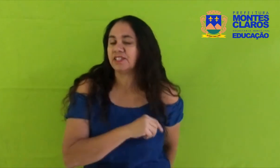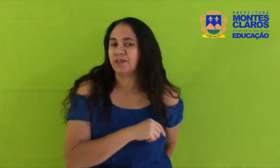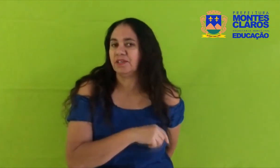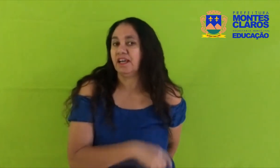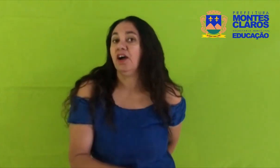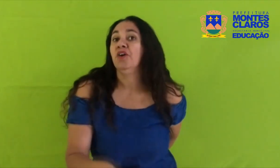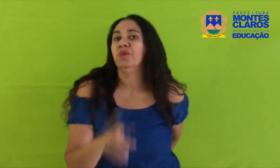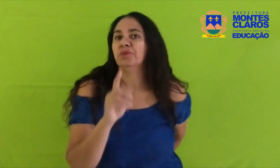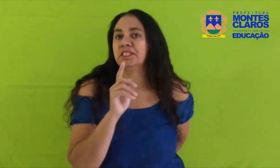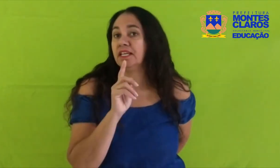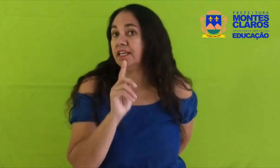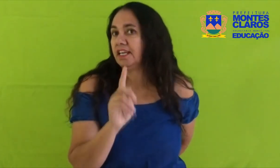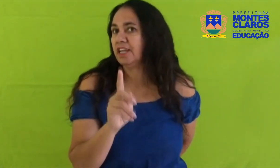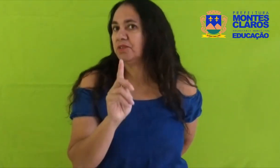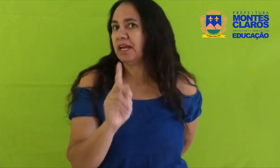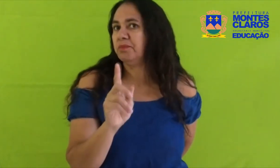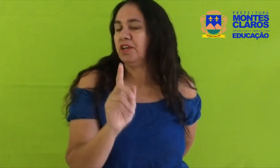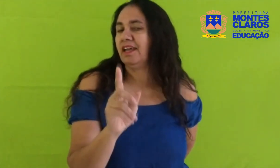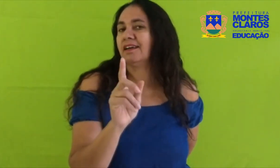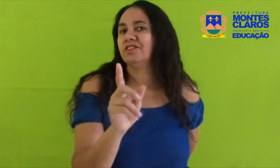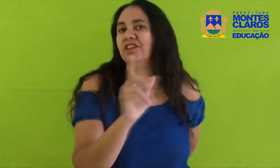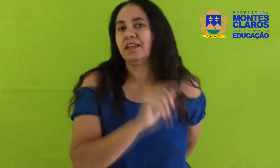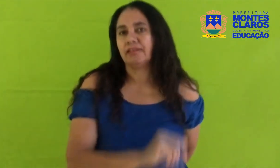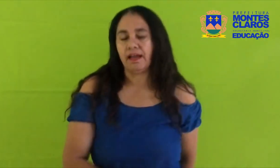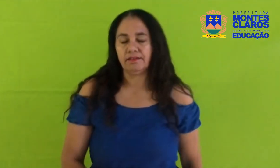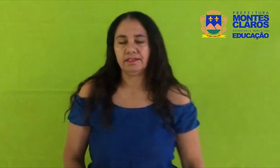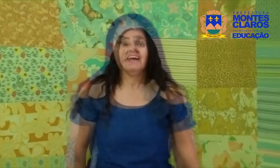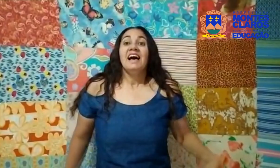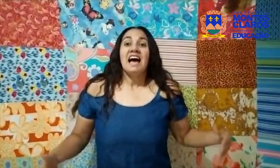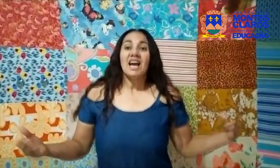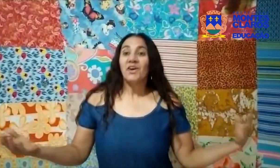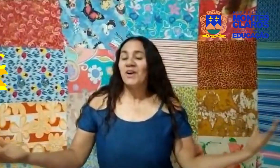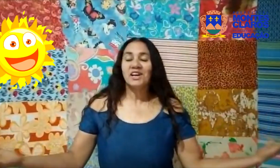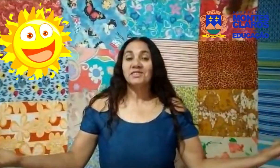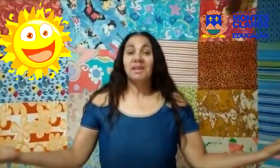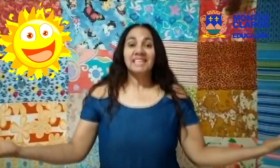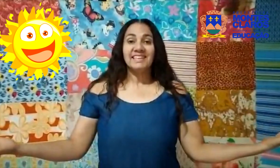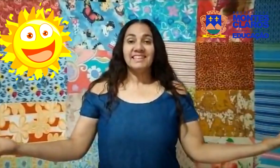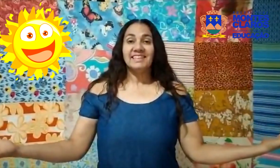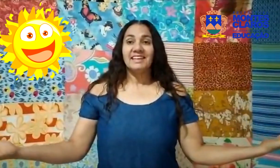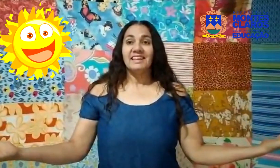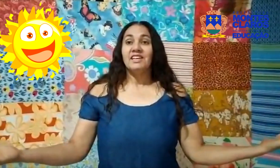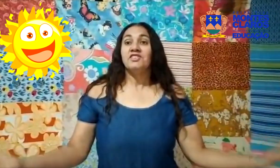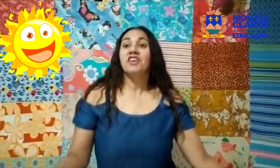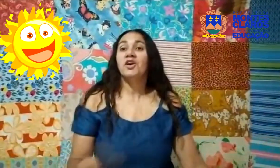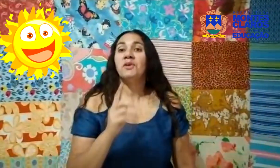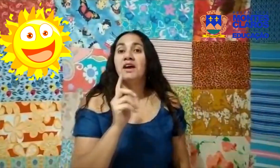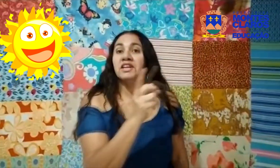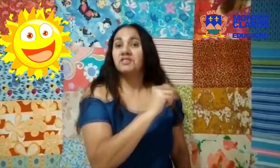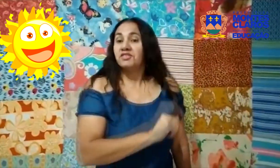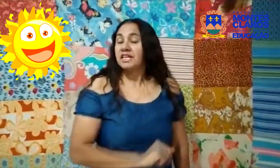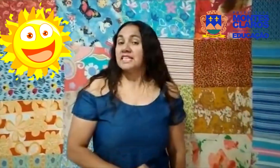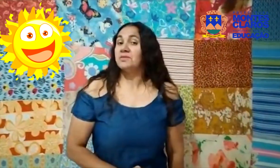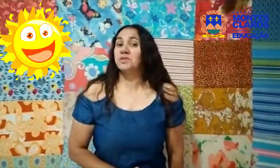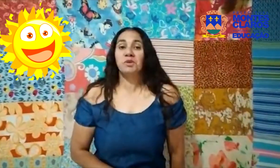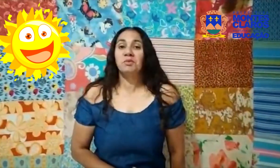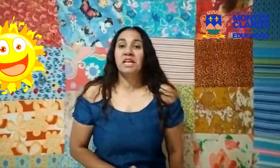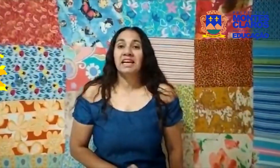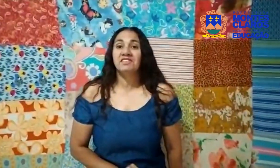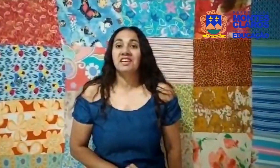história O Segredo da Moneca de Retalhos Acorde Mariana, chegou a hora de fazer sua boneca de